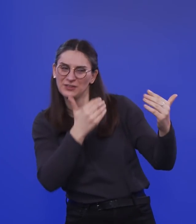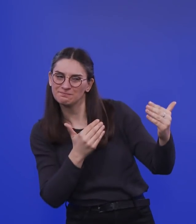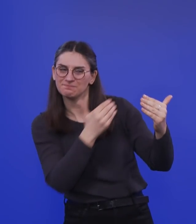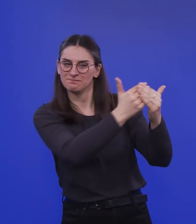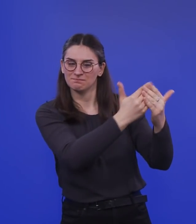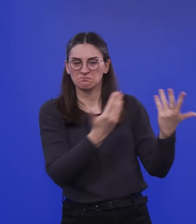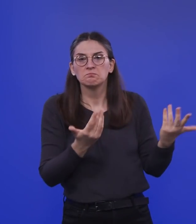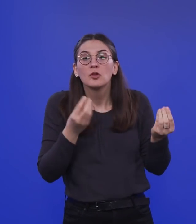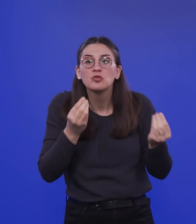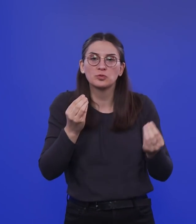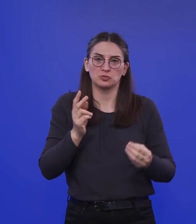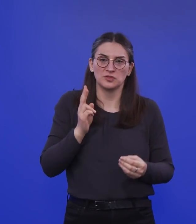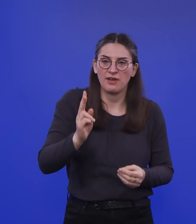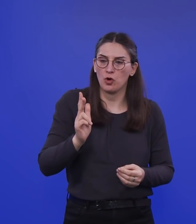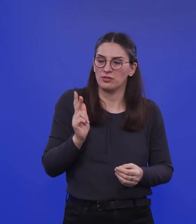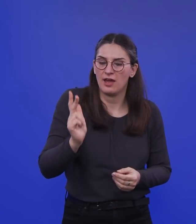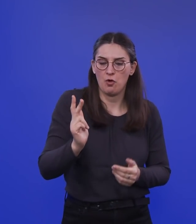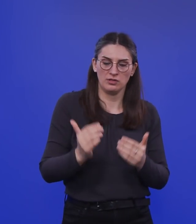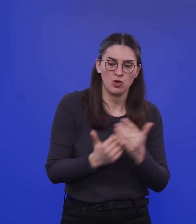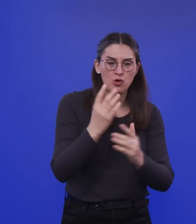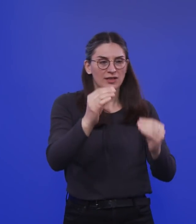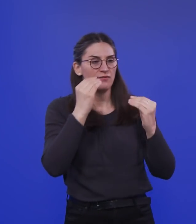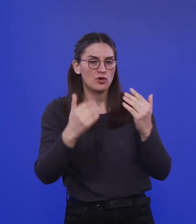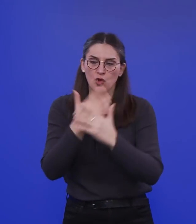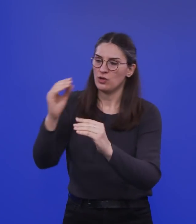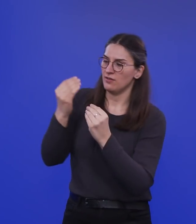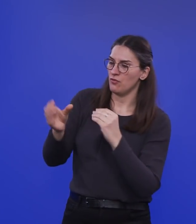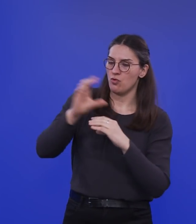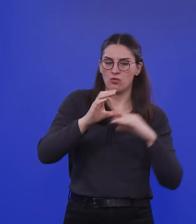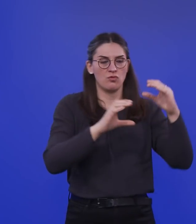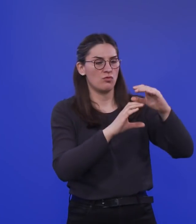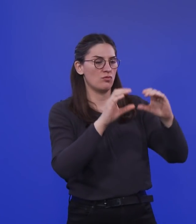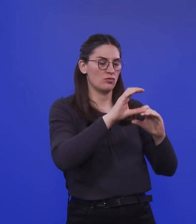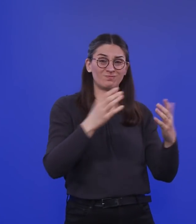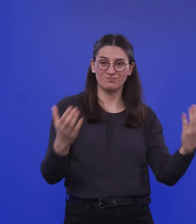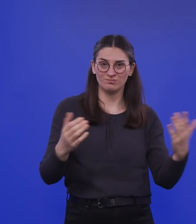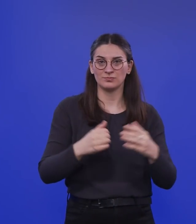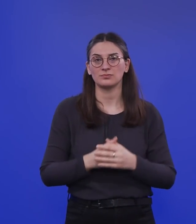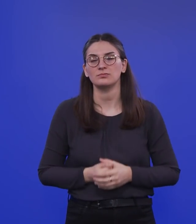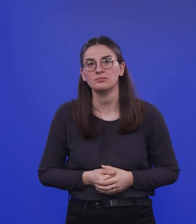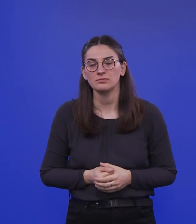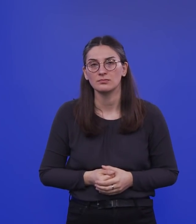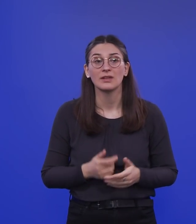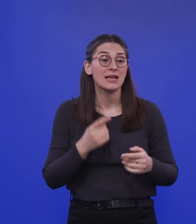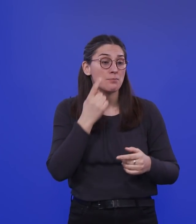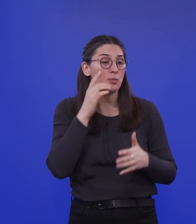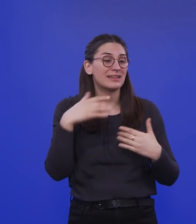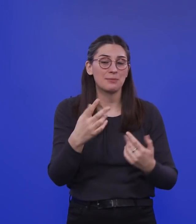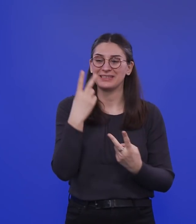zwei, drei Wochen kommt wieder ein neues Stückchen Informationen dazu. Und wir haben im Moment zwei Argumentationsrichtungen in der